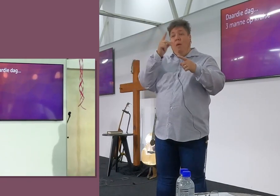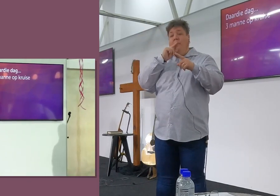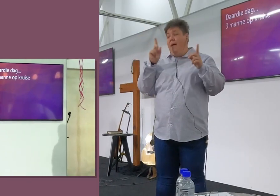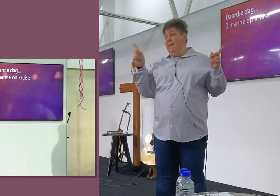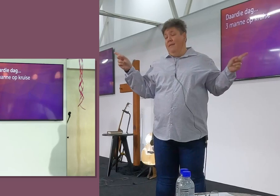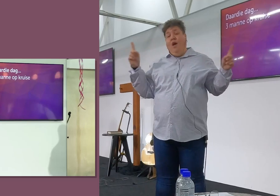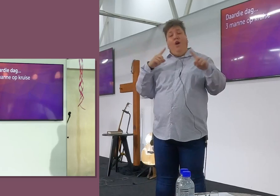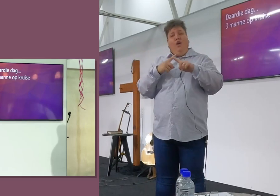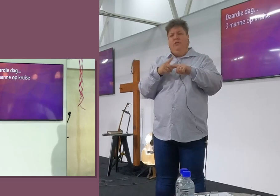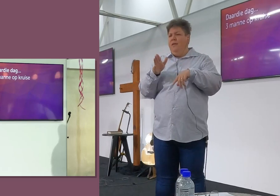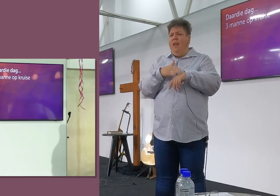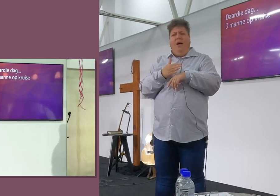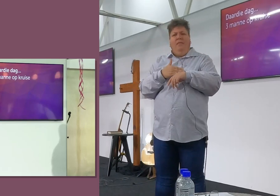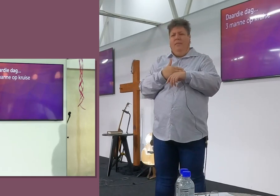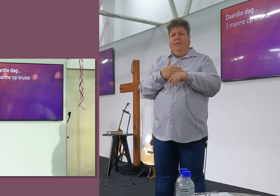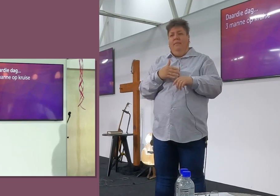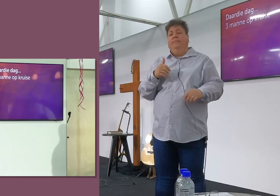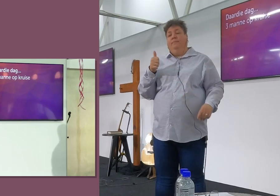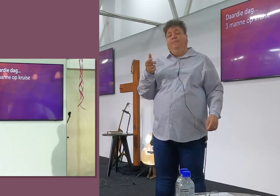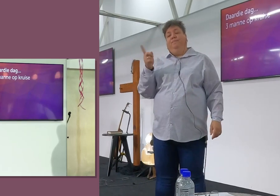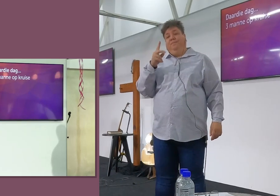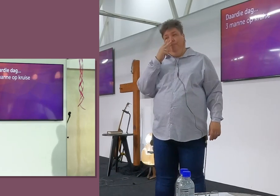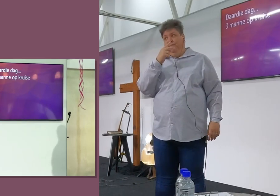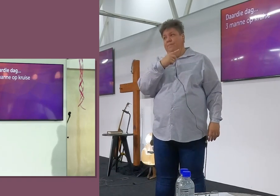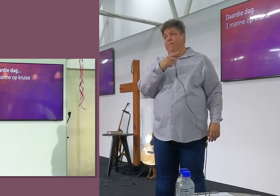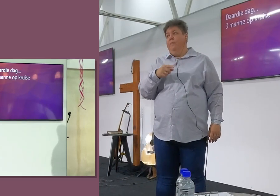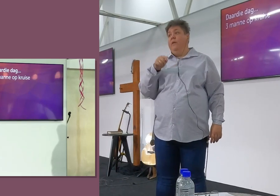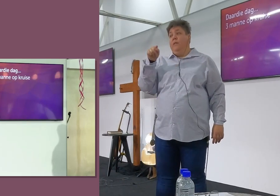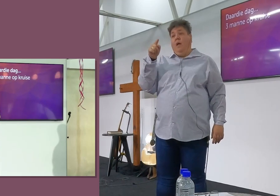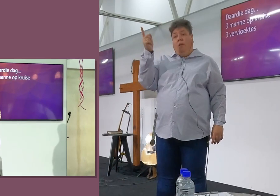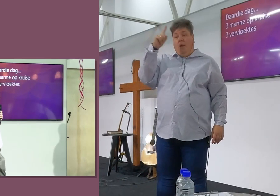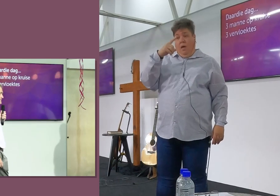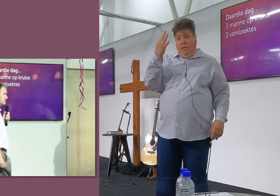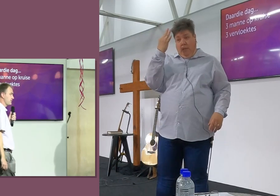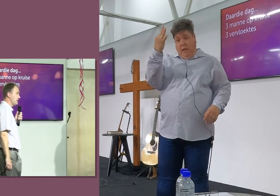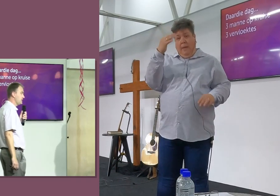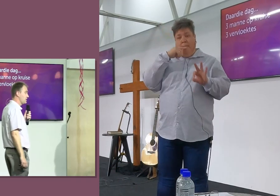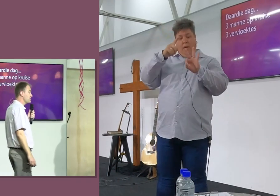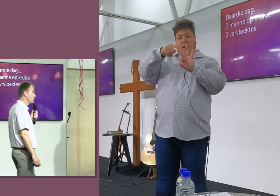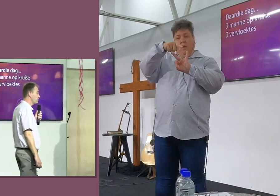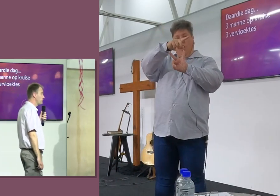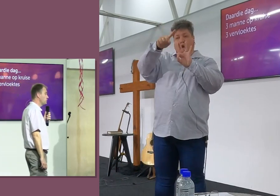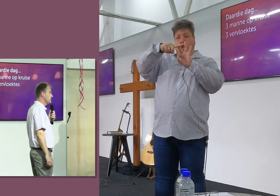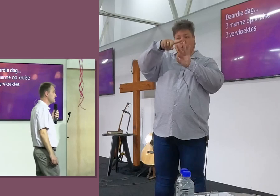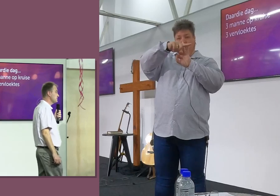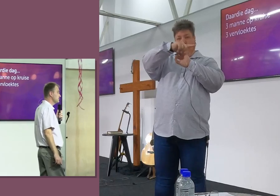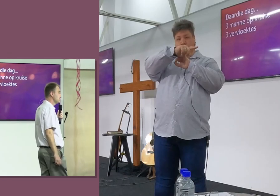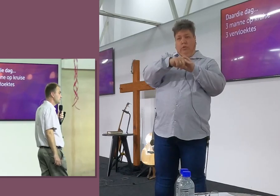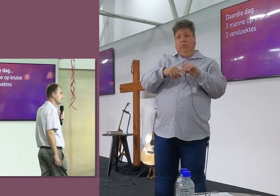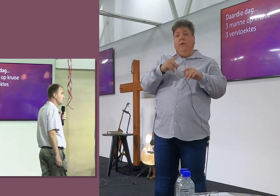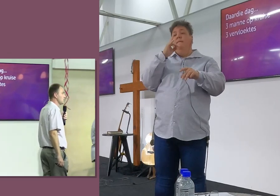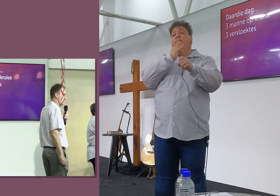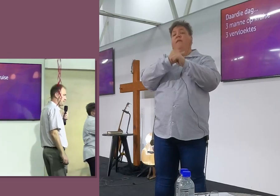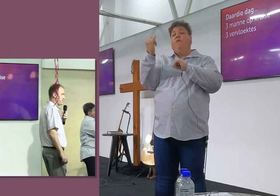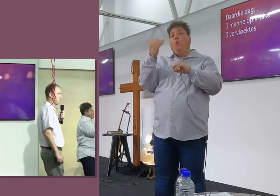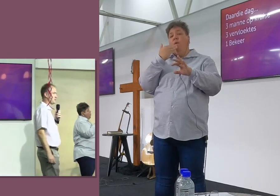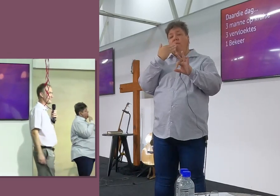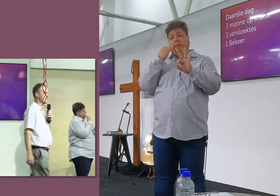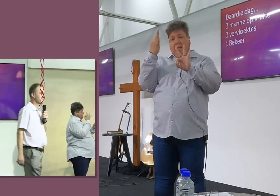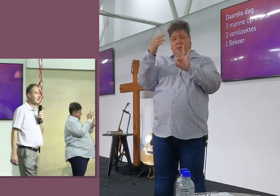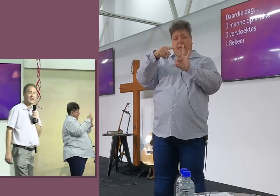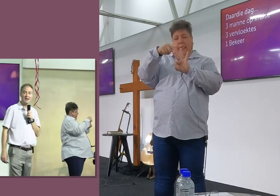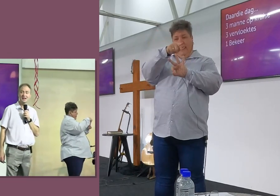Daardie dag, kom ons doen gauw die somme, as jylle recht op wil. Daardie dag, was dit drie manne op die kruis. Daar was hoeveel vervloektes? Daar was drie